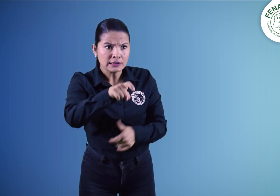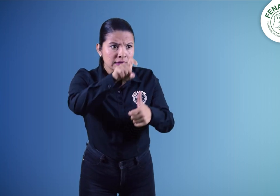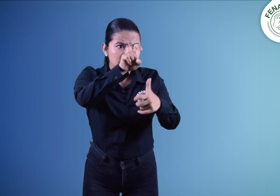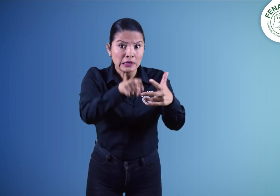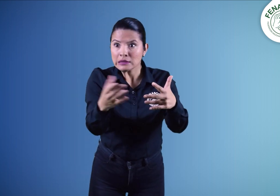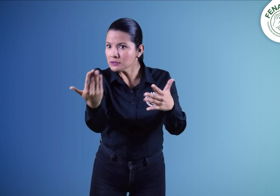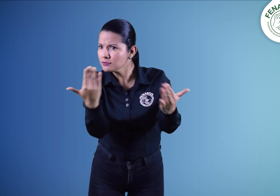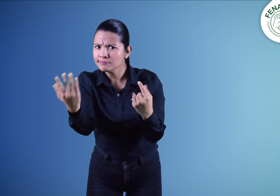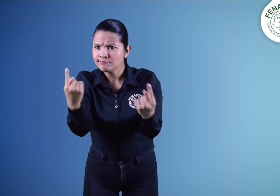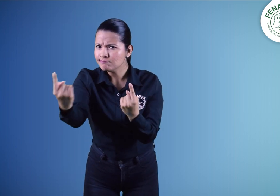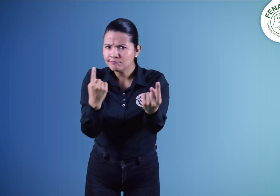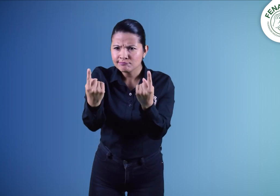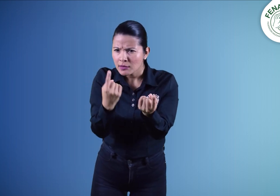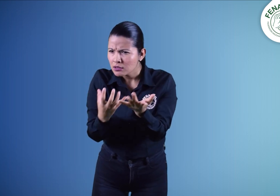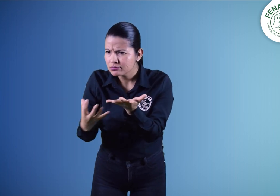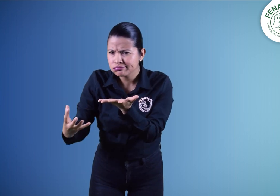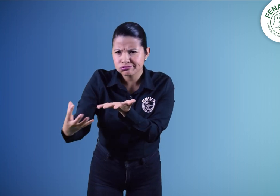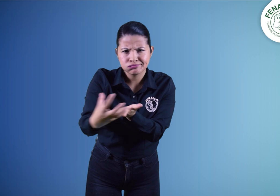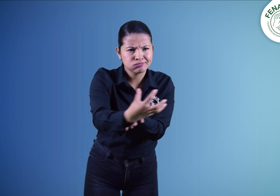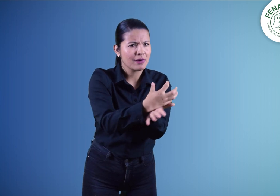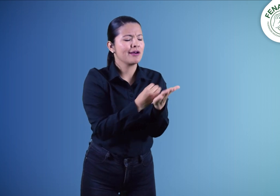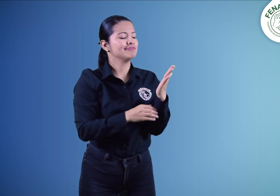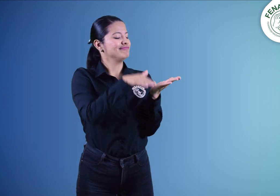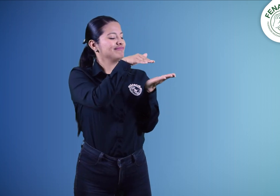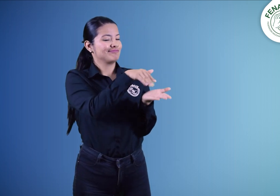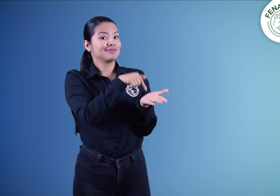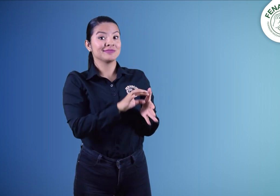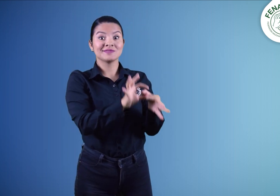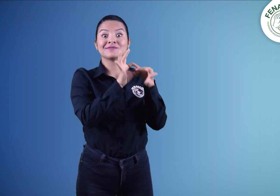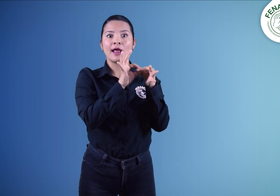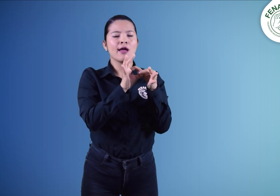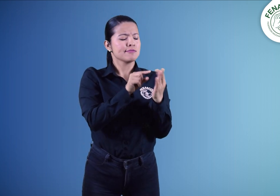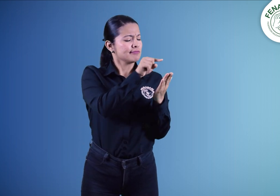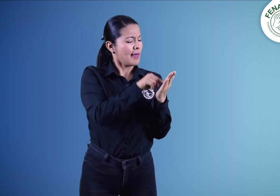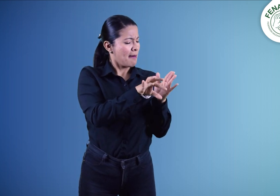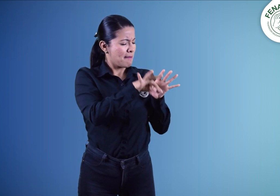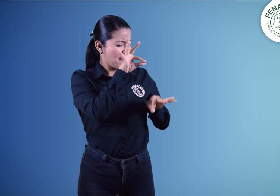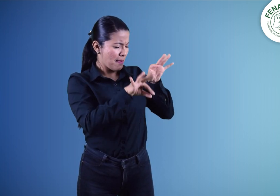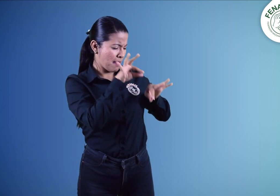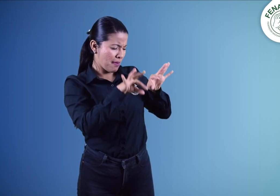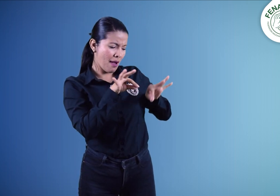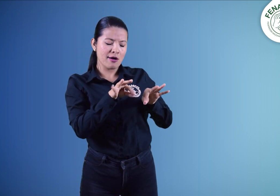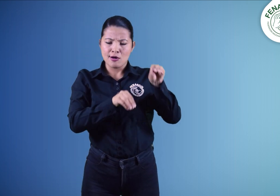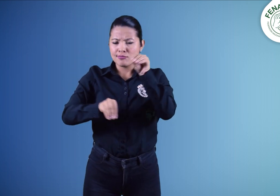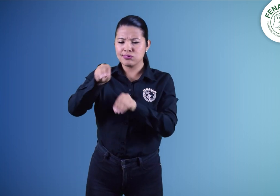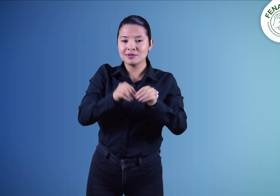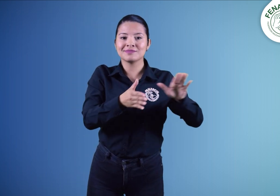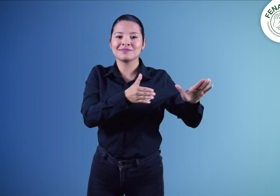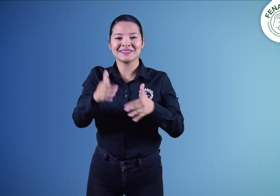si sienten vulnerados sus derechos, para que esta información sea parte de las acciones y elementos en la construcción